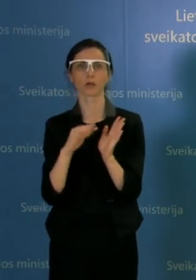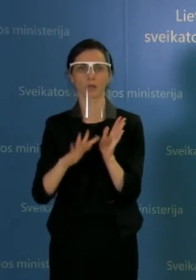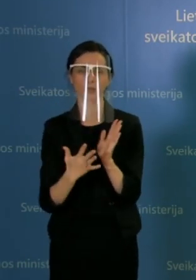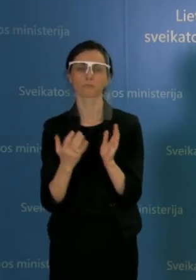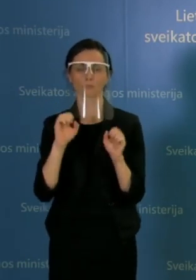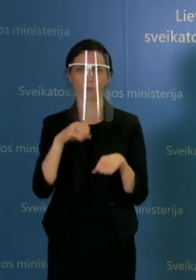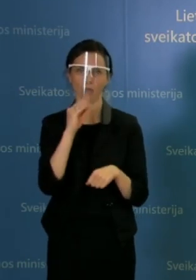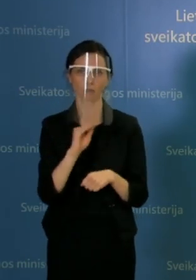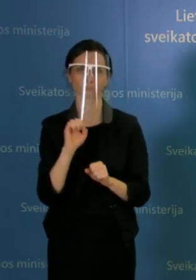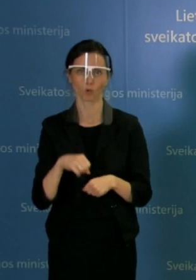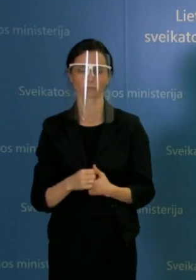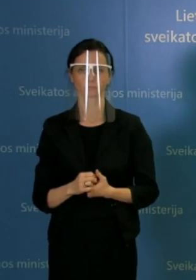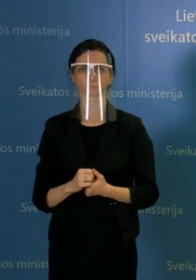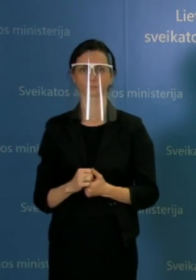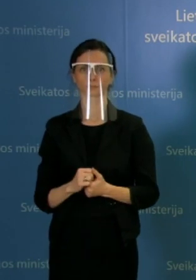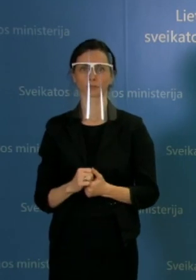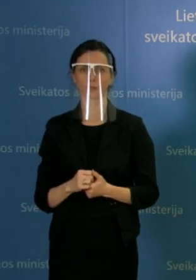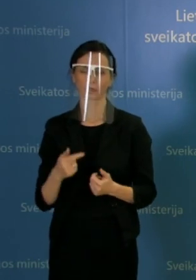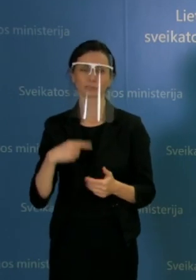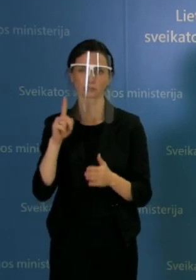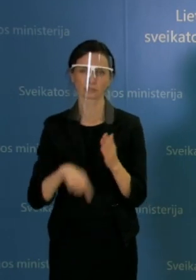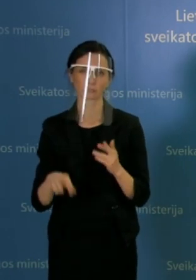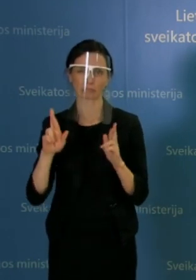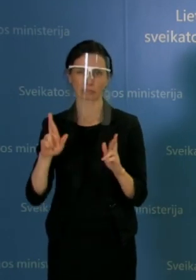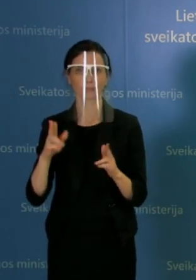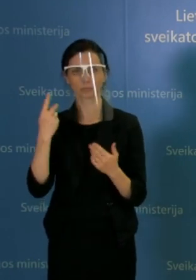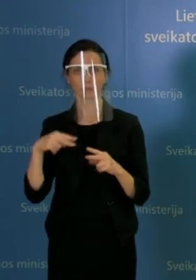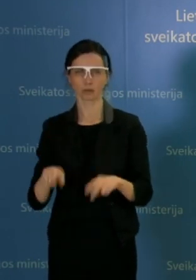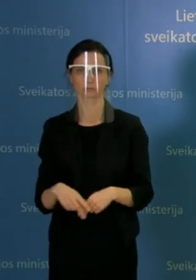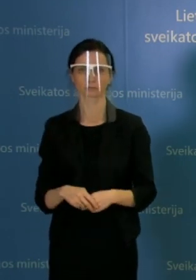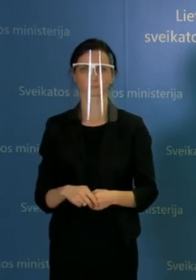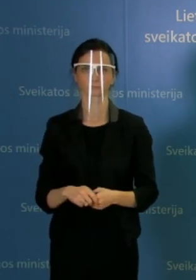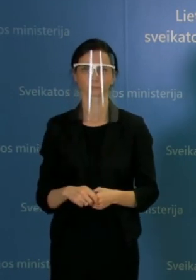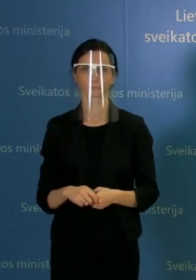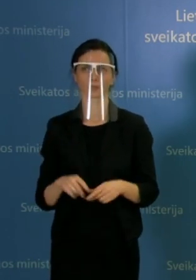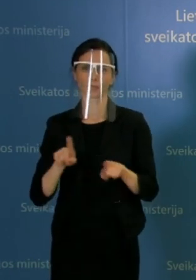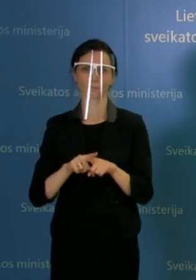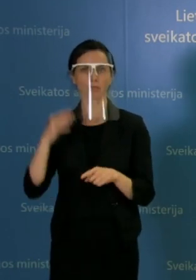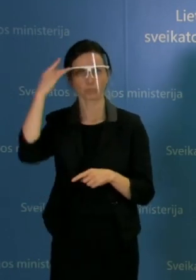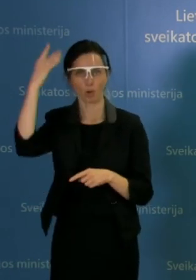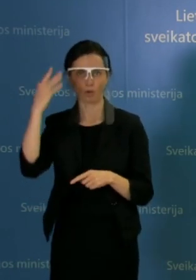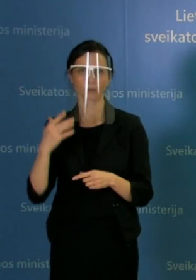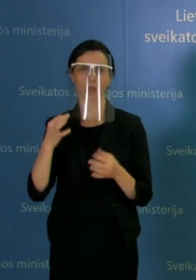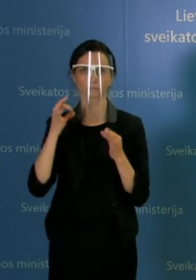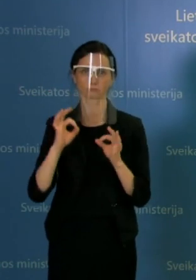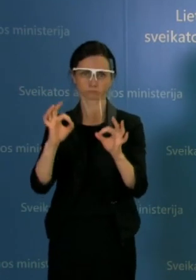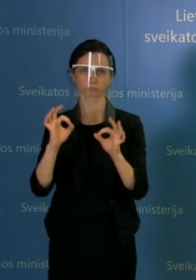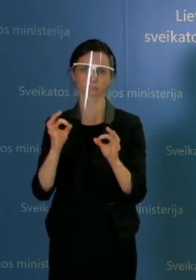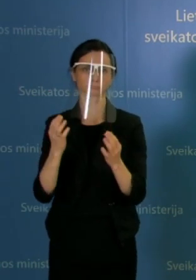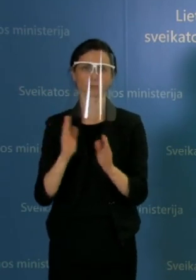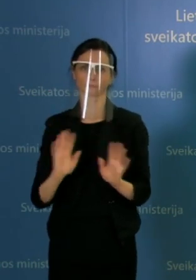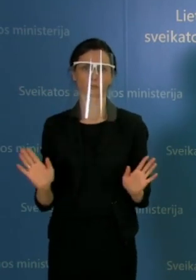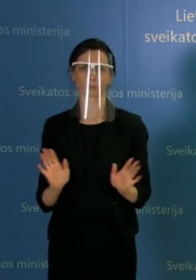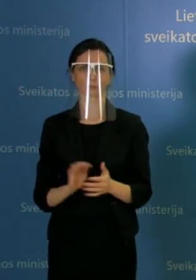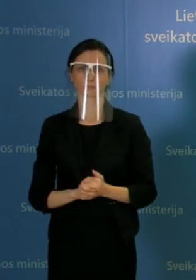tikėkime, kad jo tikrai neprireiks. Kol kas tai yra labiau kaip teorinė galimybė. Ir